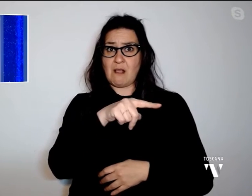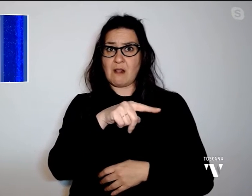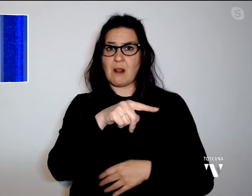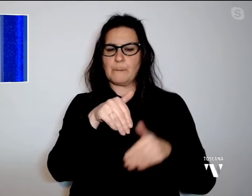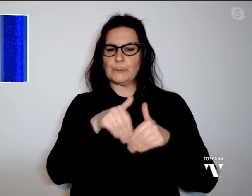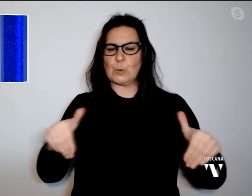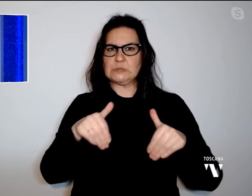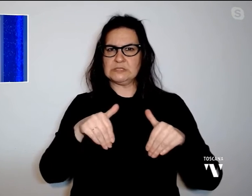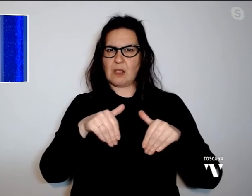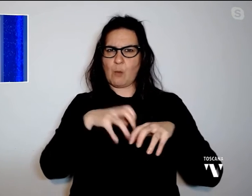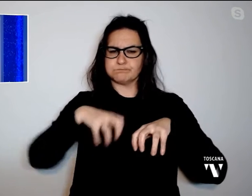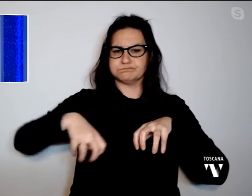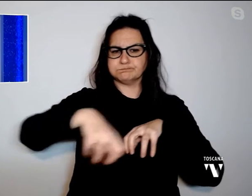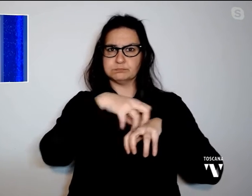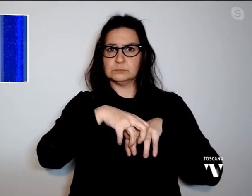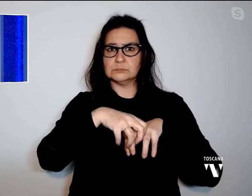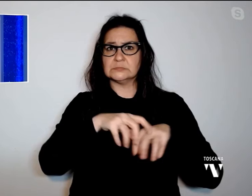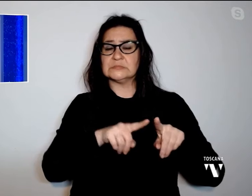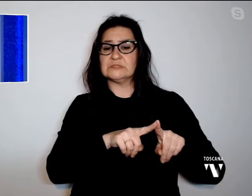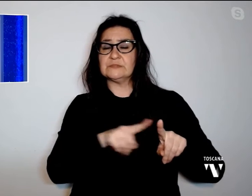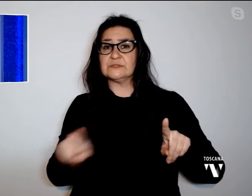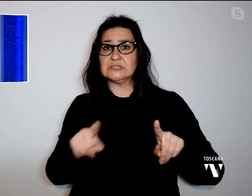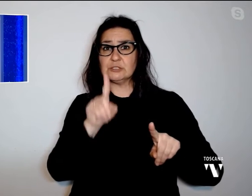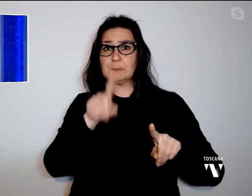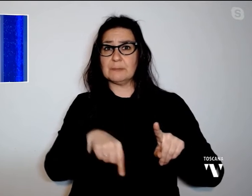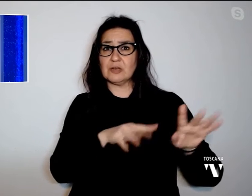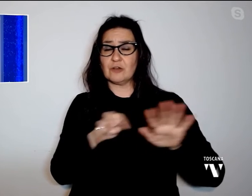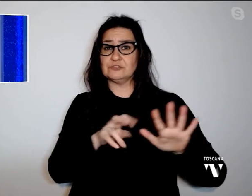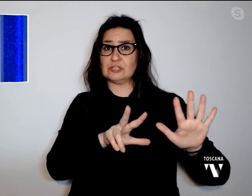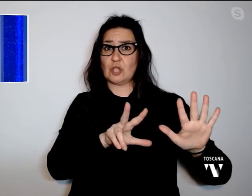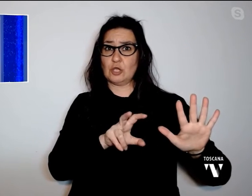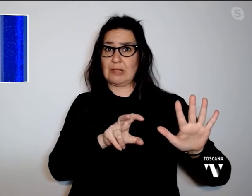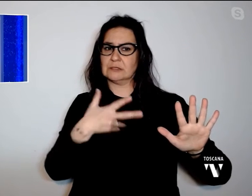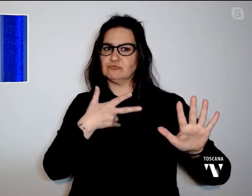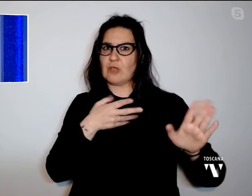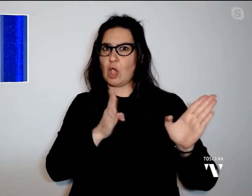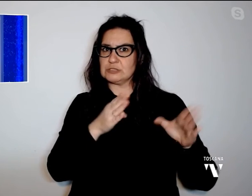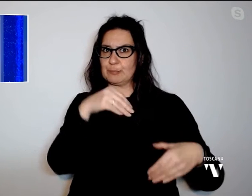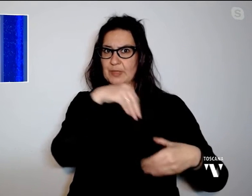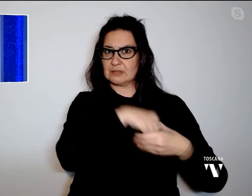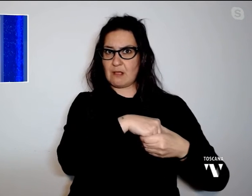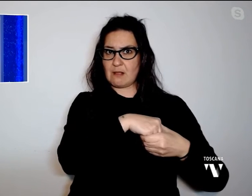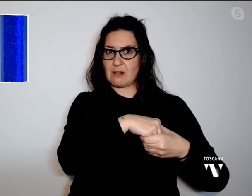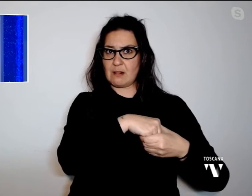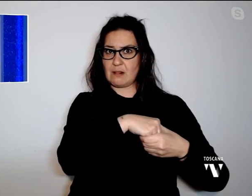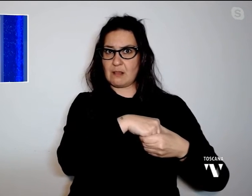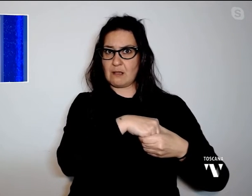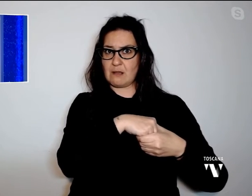ospitava ancora dei reparti di ospedale la sua funzione precedente.